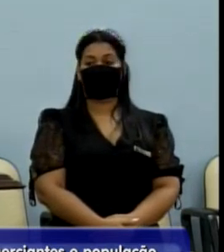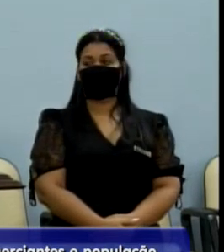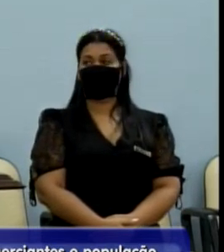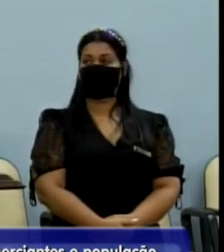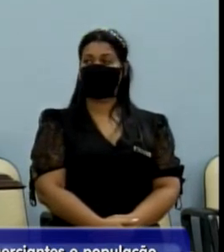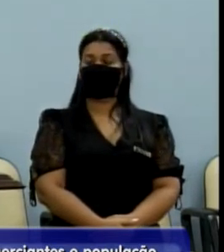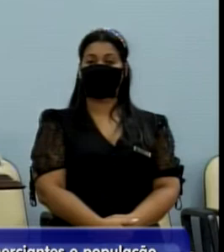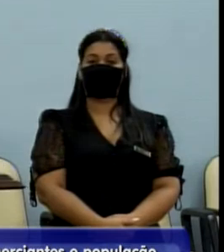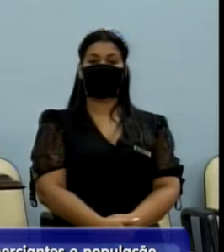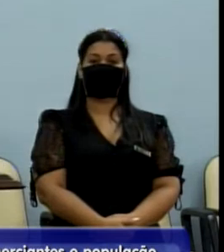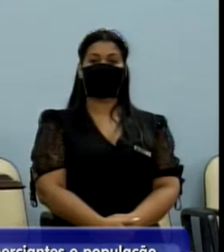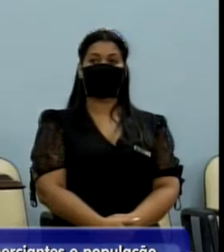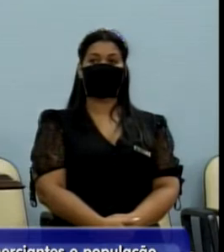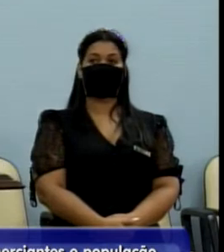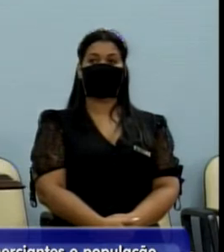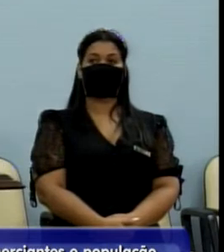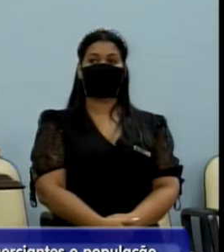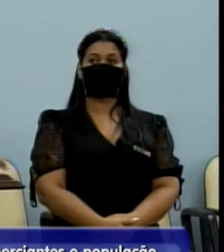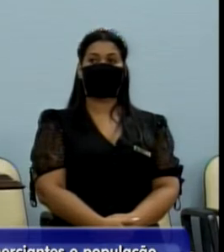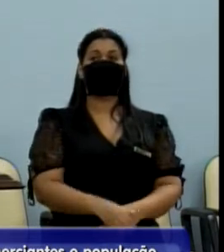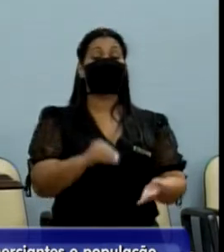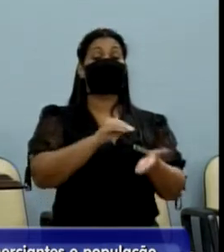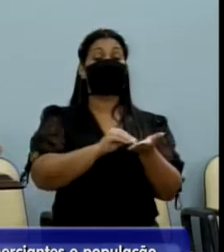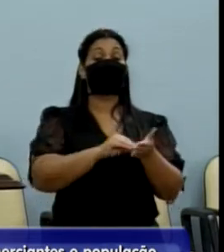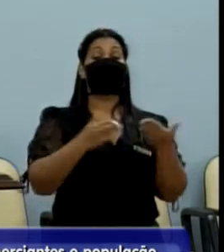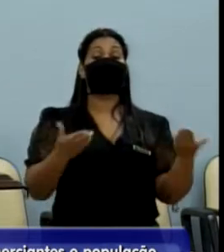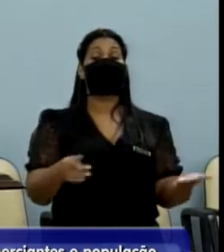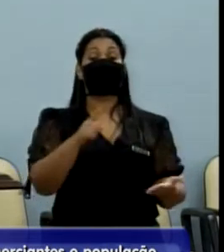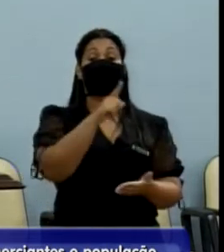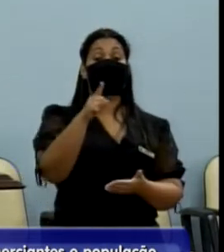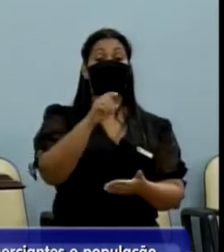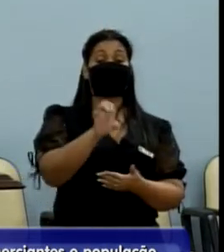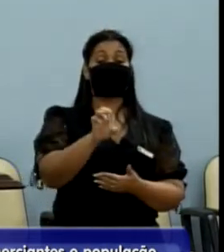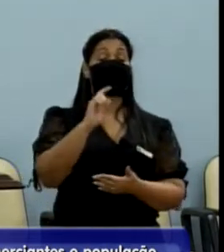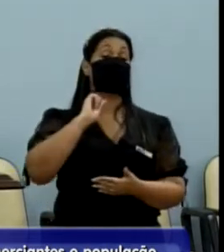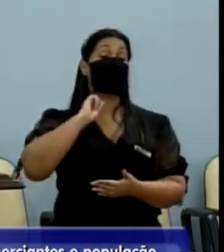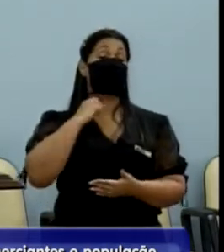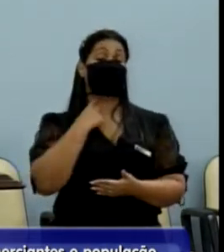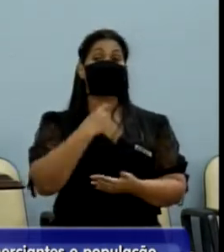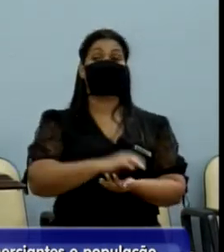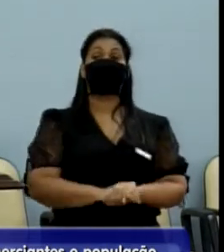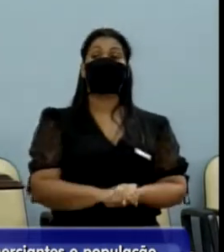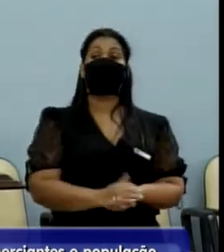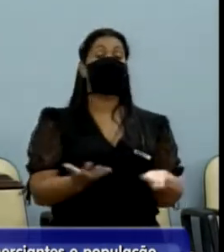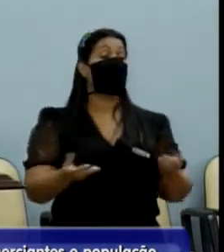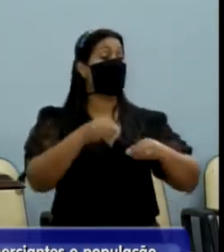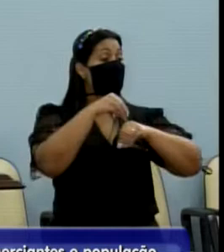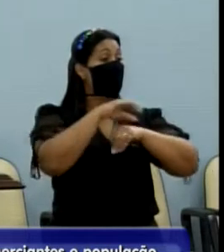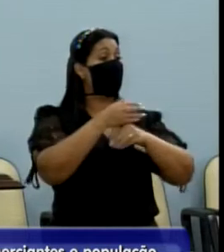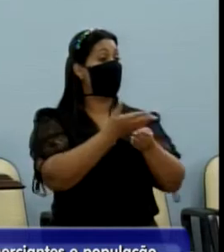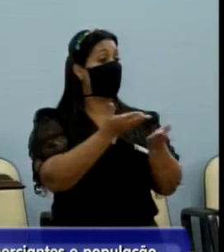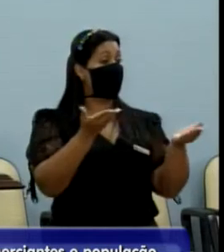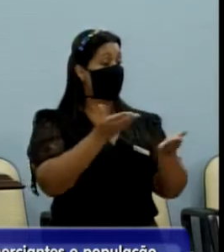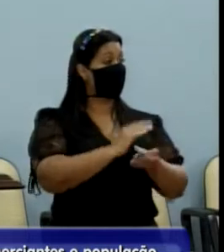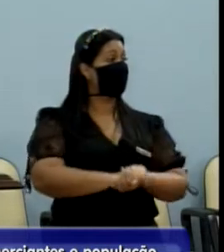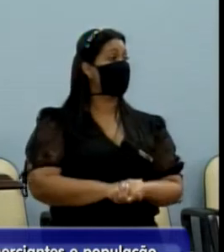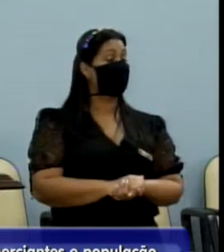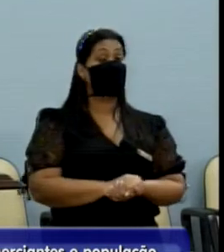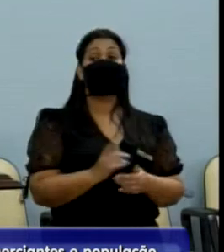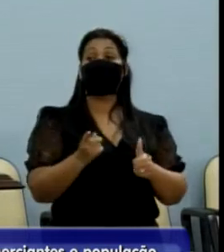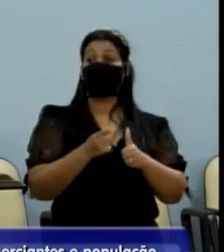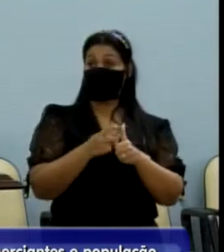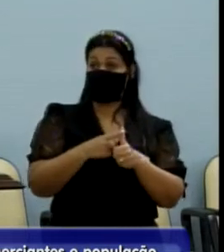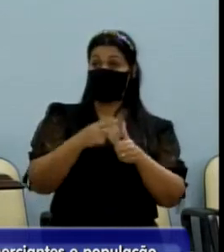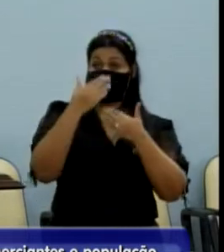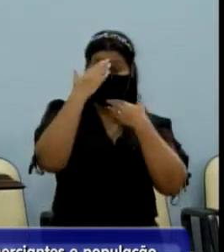É o Zé Suginho. Senhores vereadores, agora é sério. Queria falar uma coisa para vocês. Primeiro,